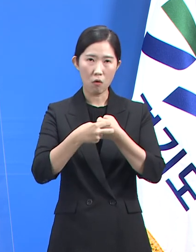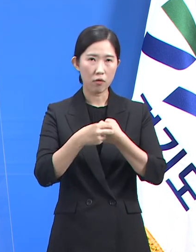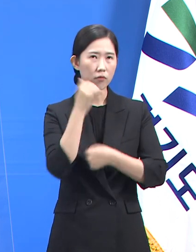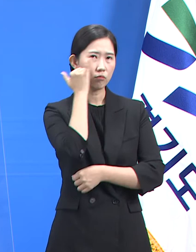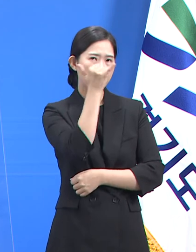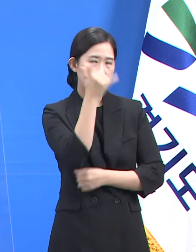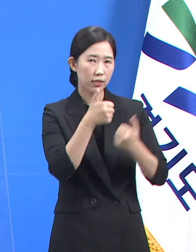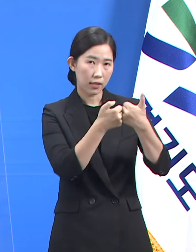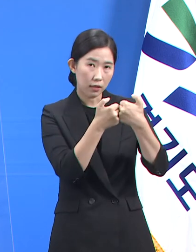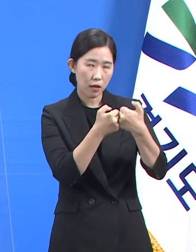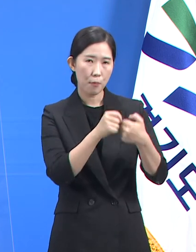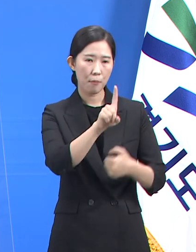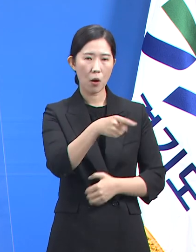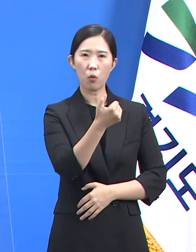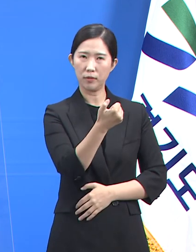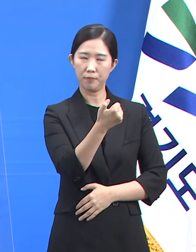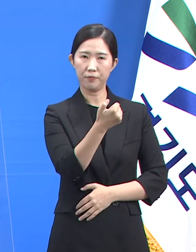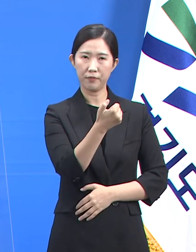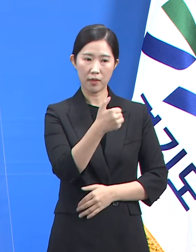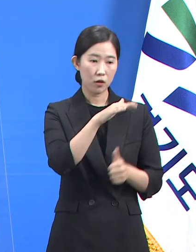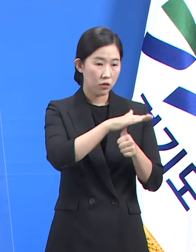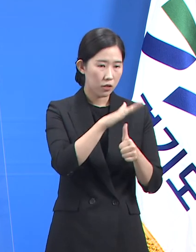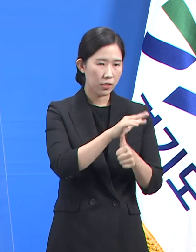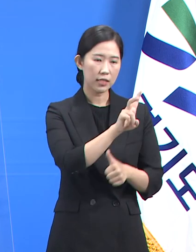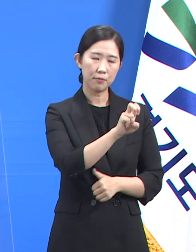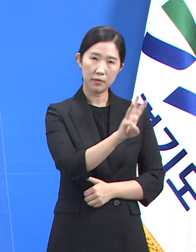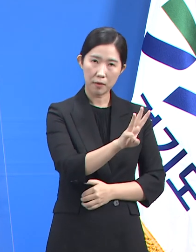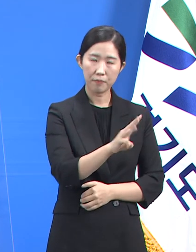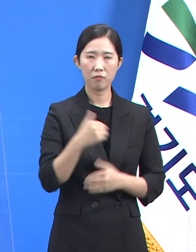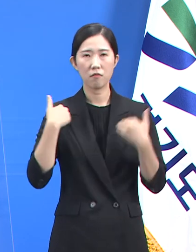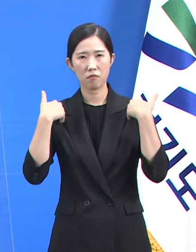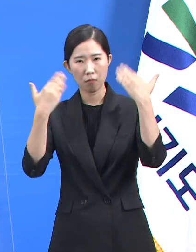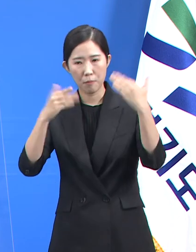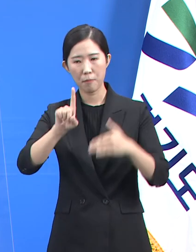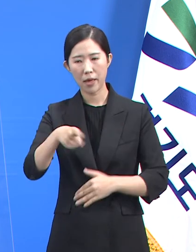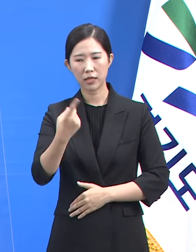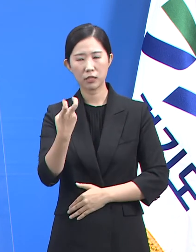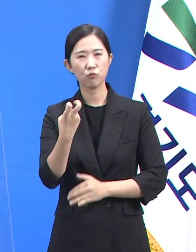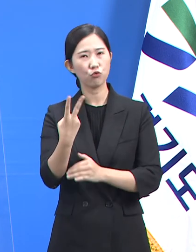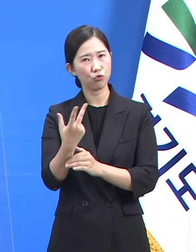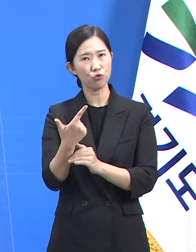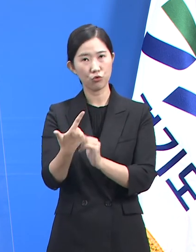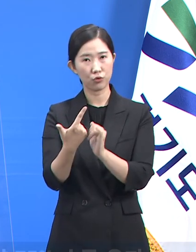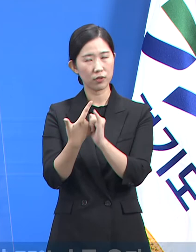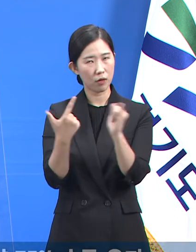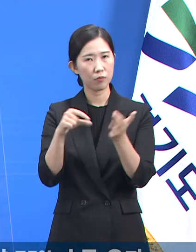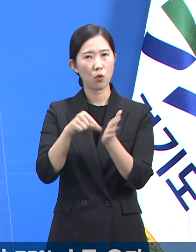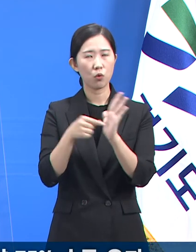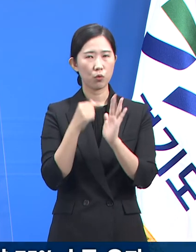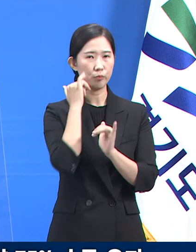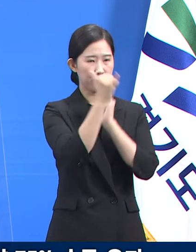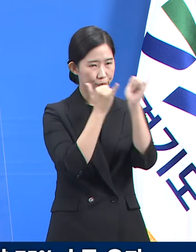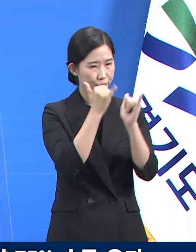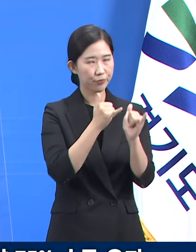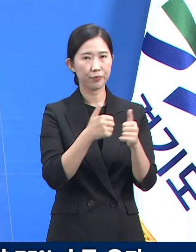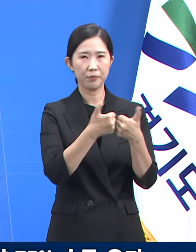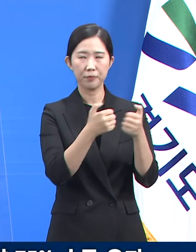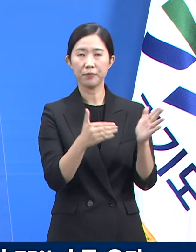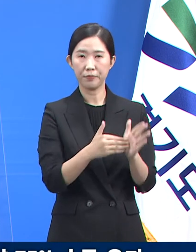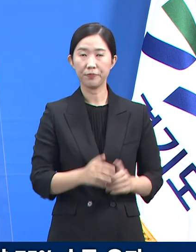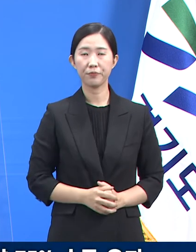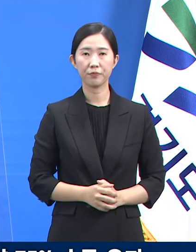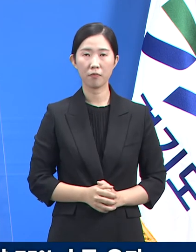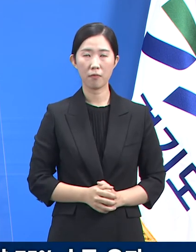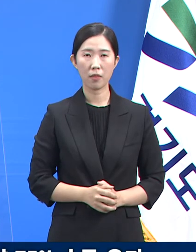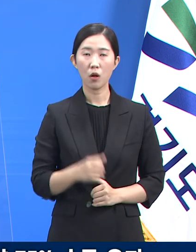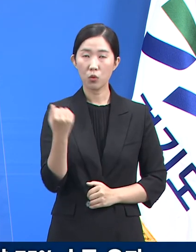150건으로 소아 24건, 성인 126건 진료하였습니다. 재택치료자 단기 진료를 위해 설치된